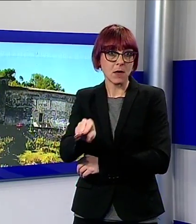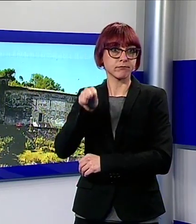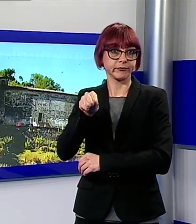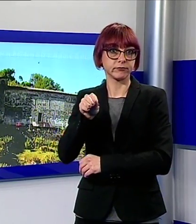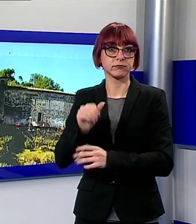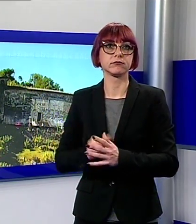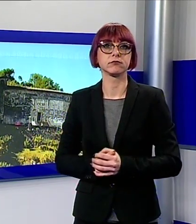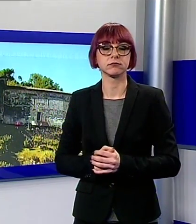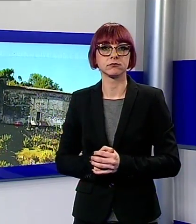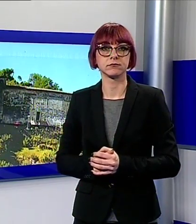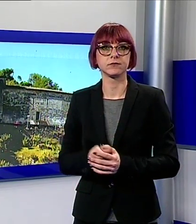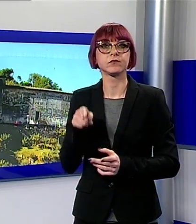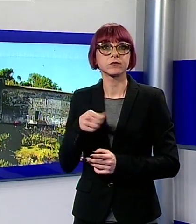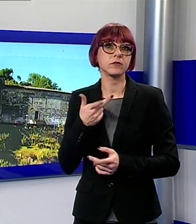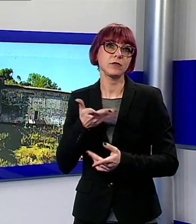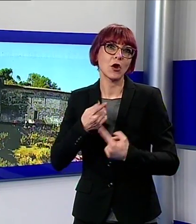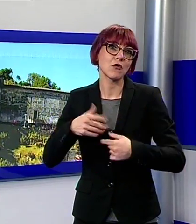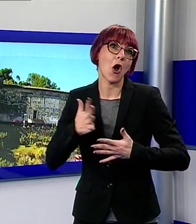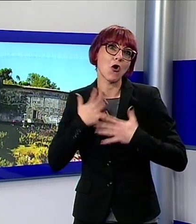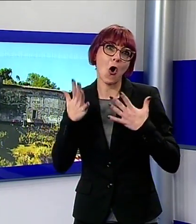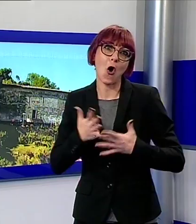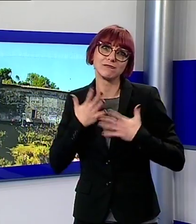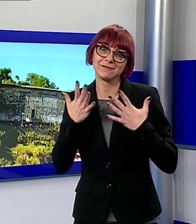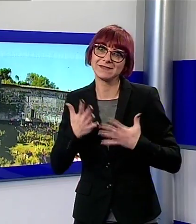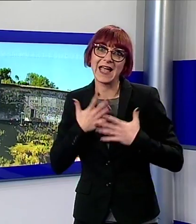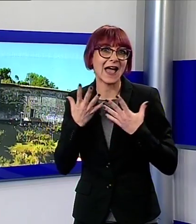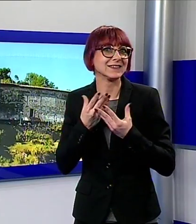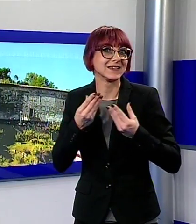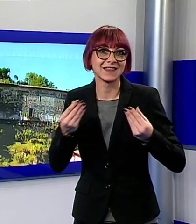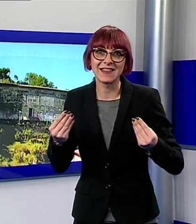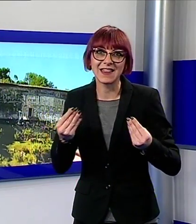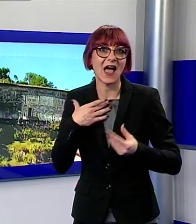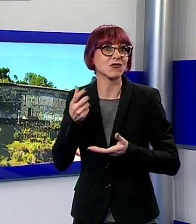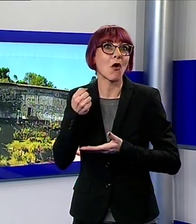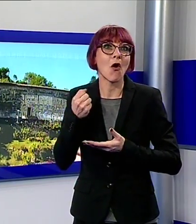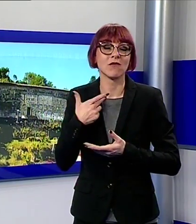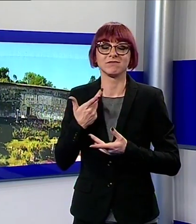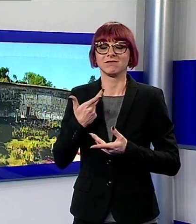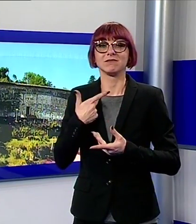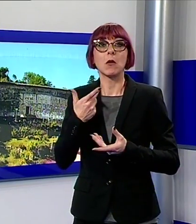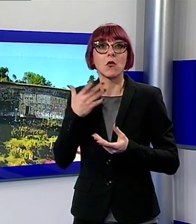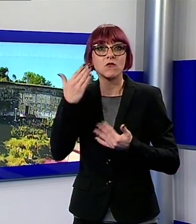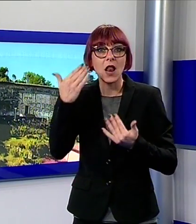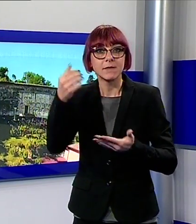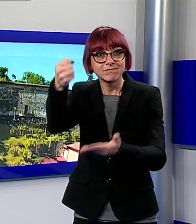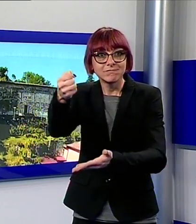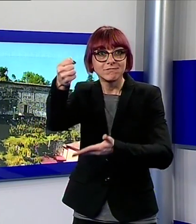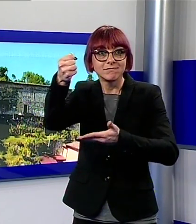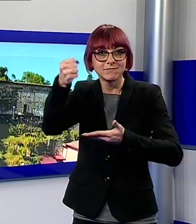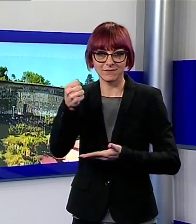è una gioia infinita aver potuto contribuire in qualche modo ad avere questo finanziamento Il Duomo,